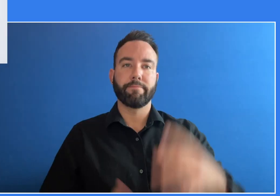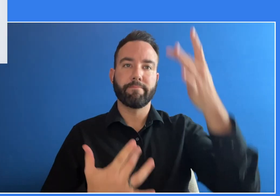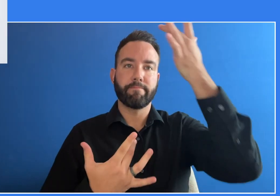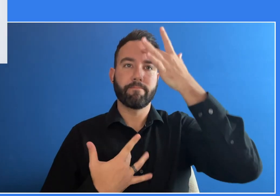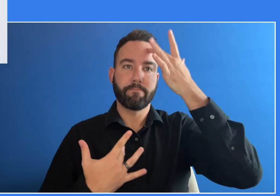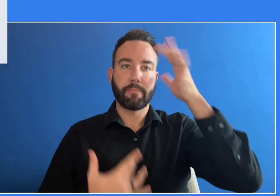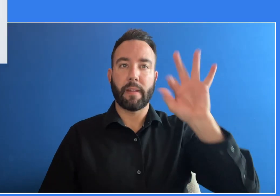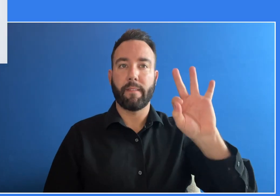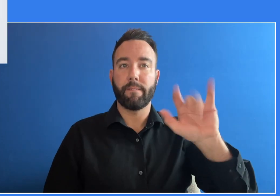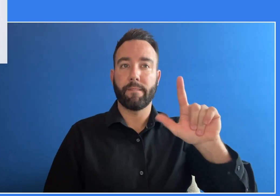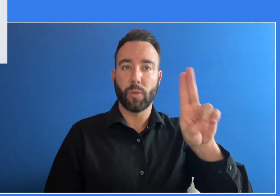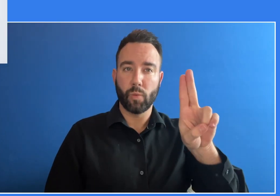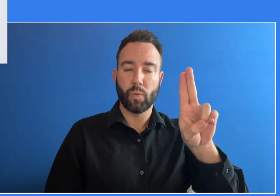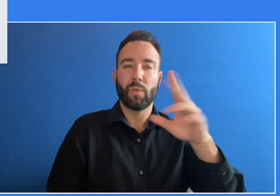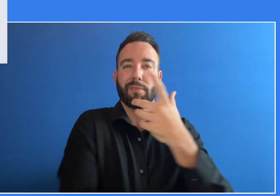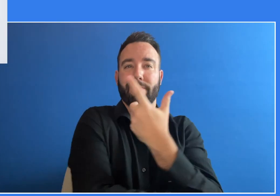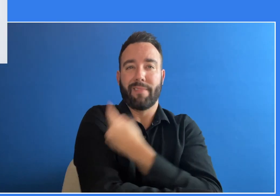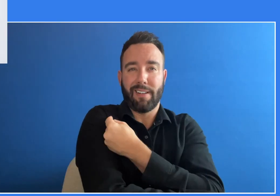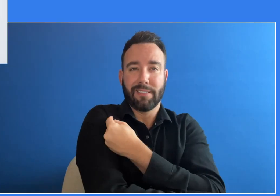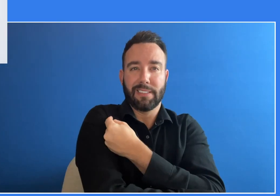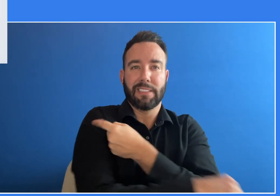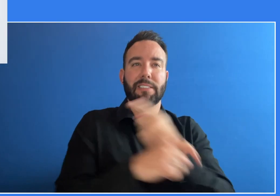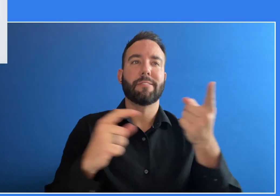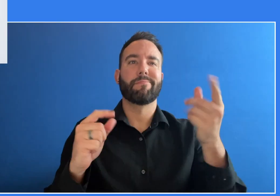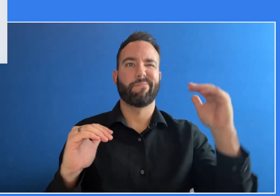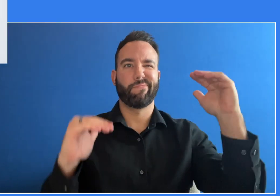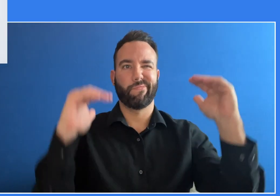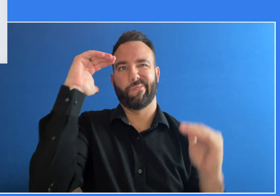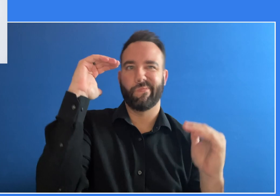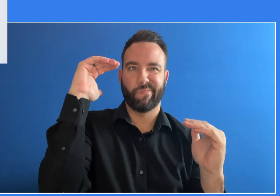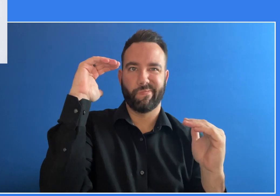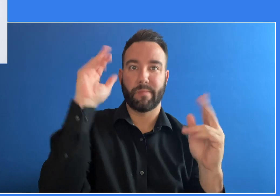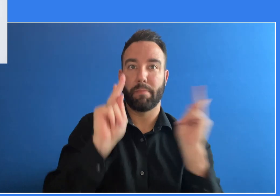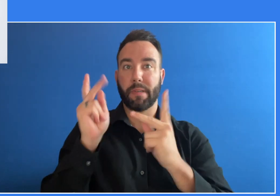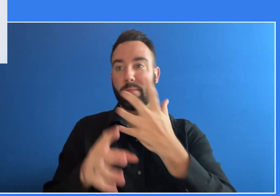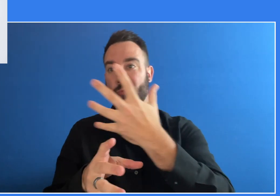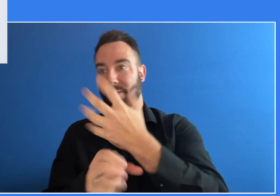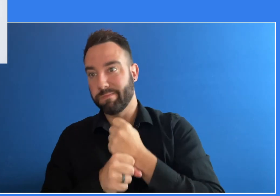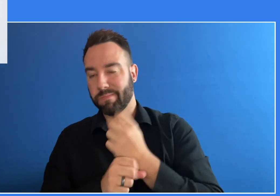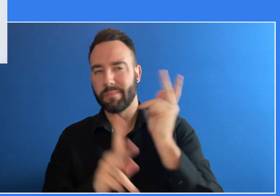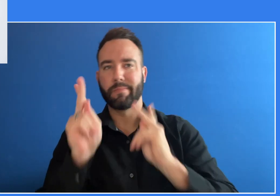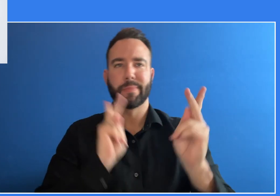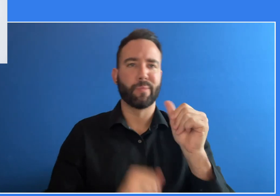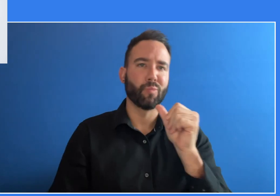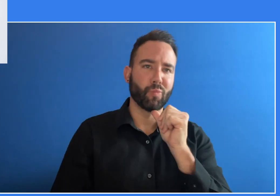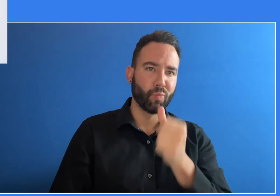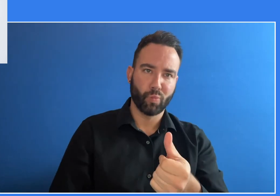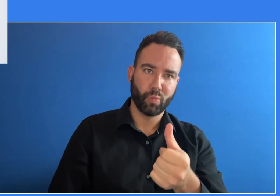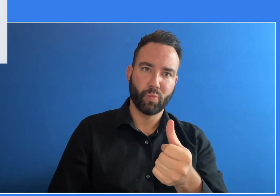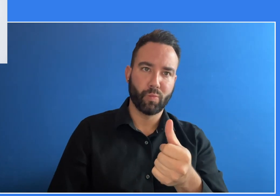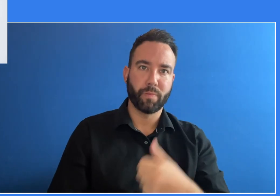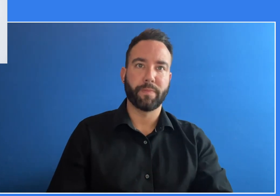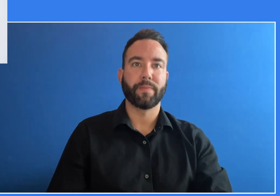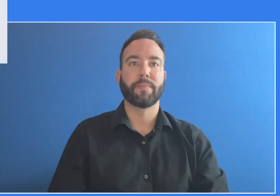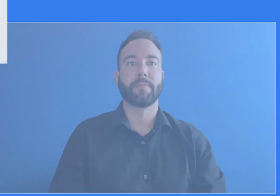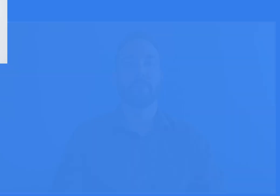CDC. Signos vitales. Inequidades en el uso de la vacuna contra la influenza, gripe.